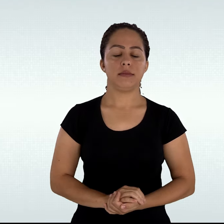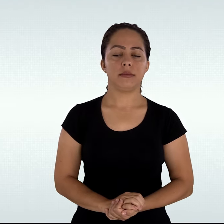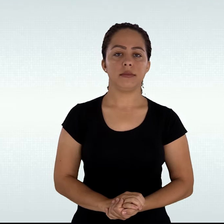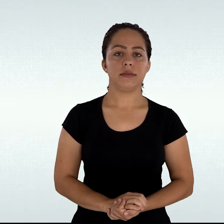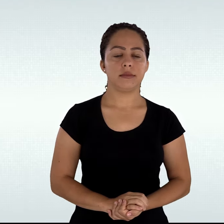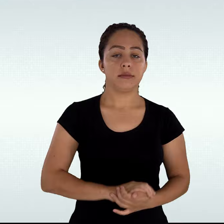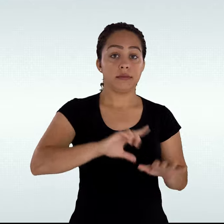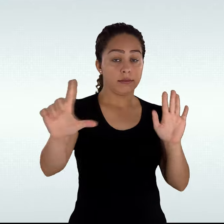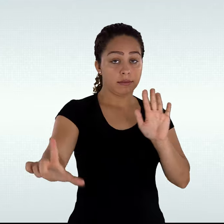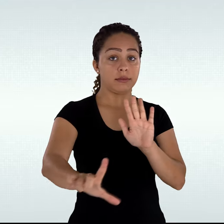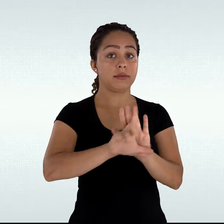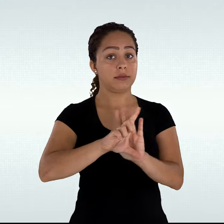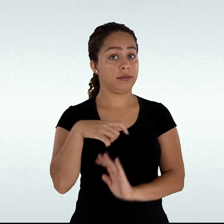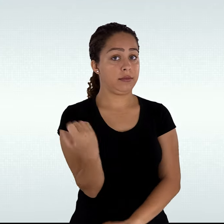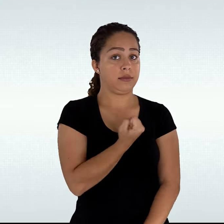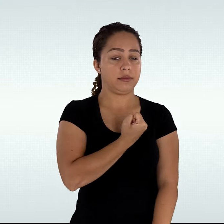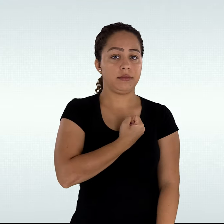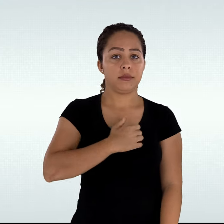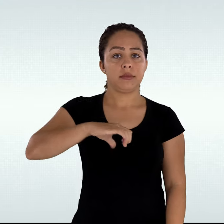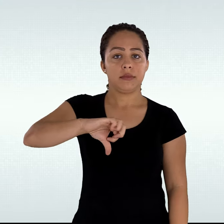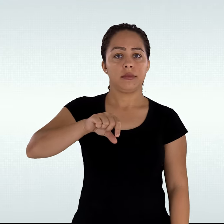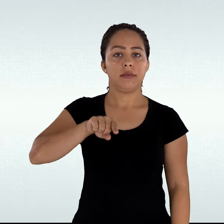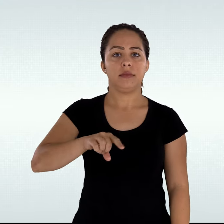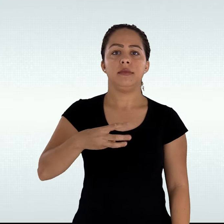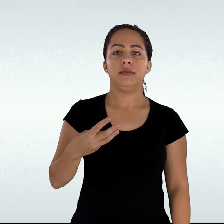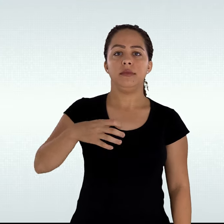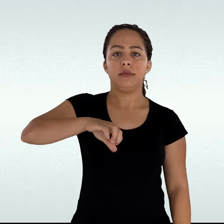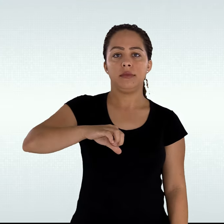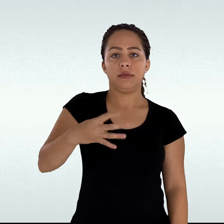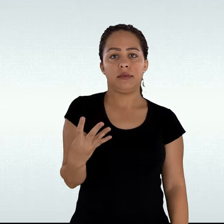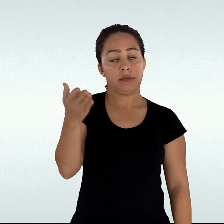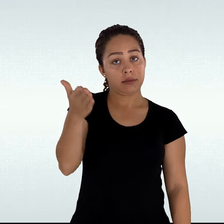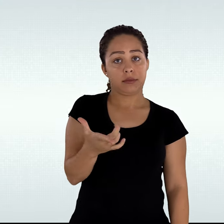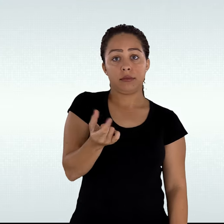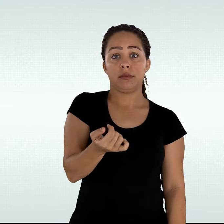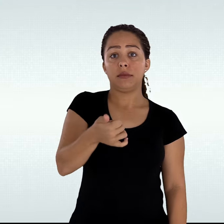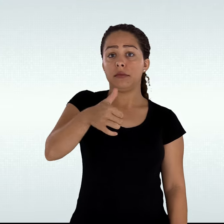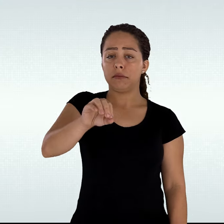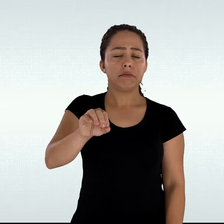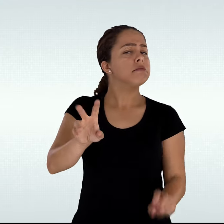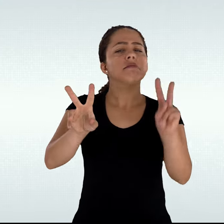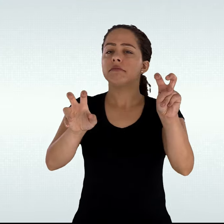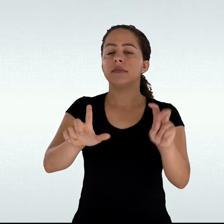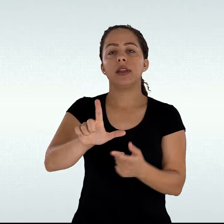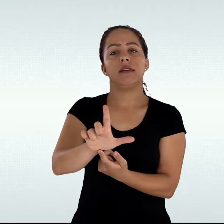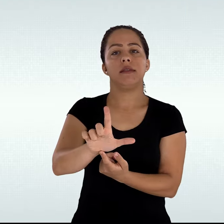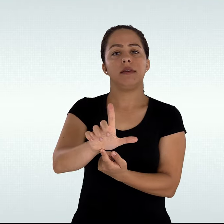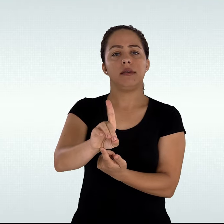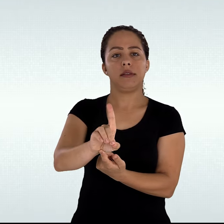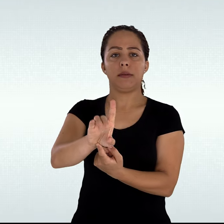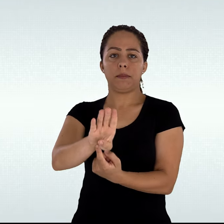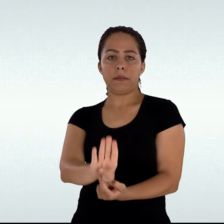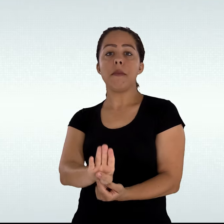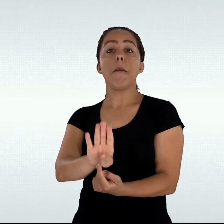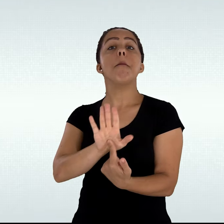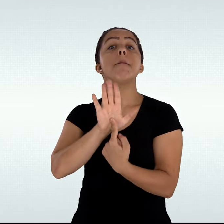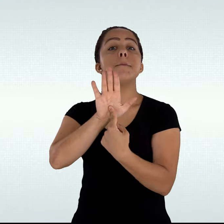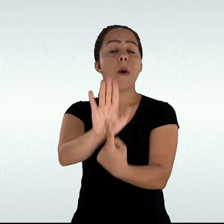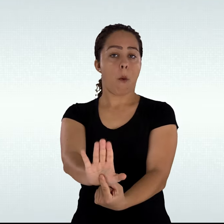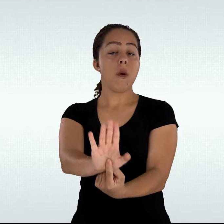A Lei nº 9.394 barra 2010, LDB, estabelece